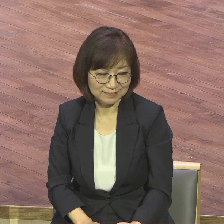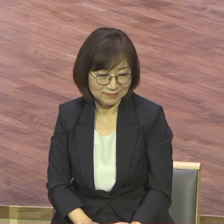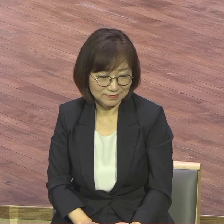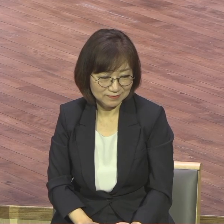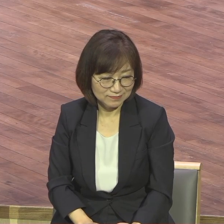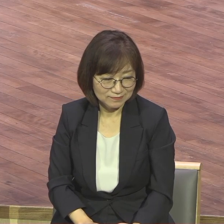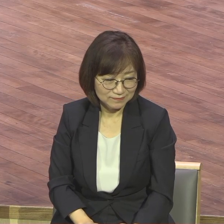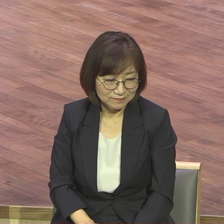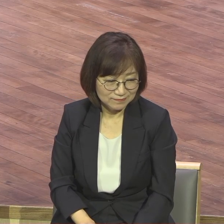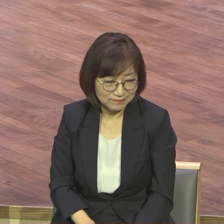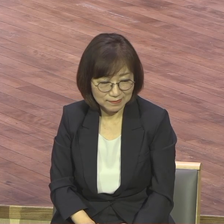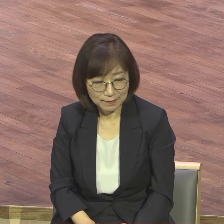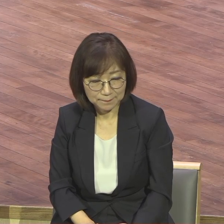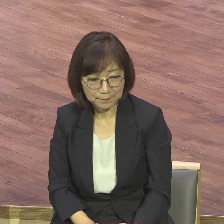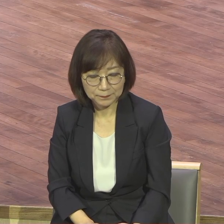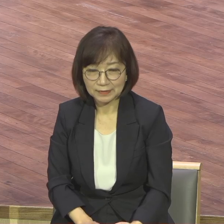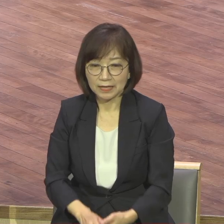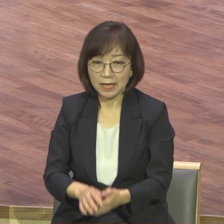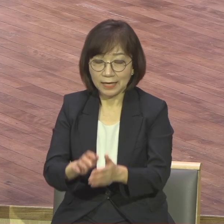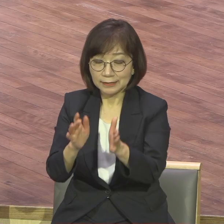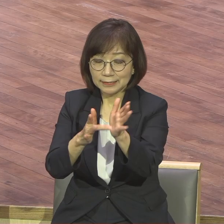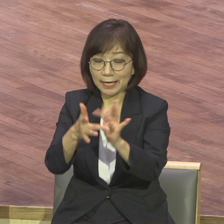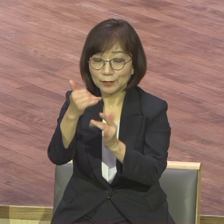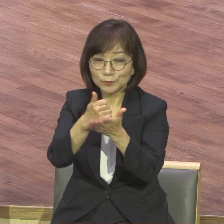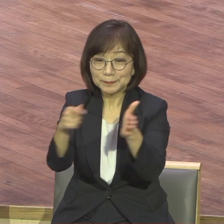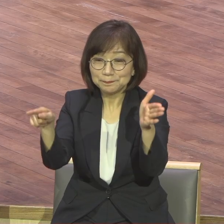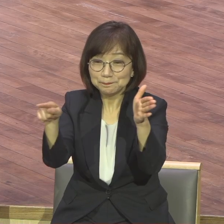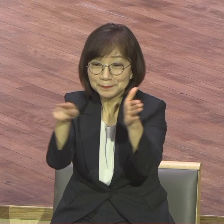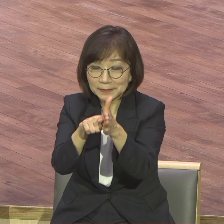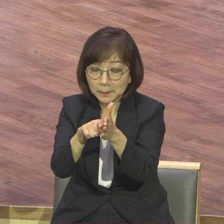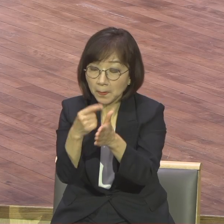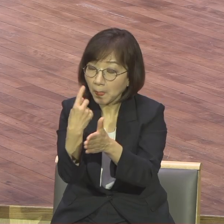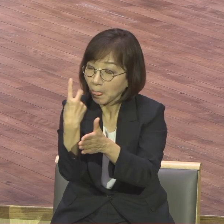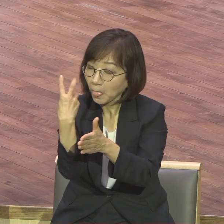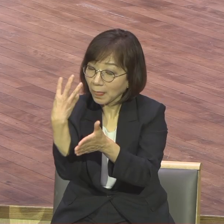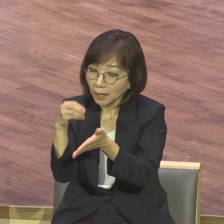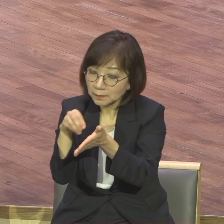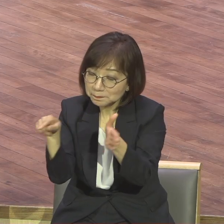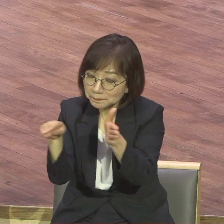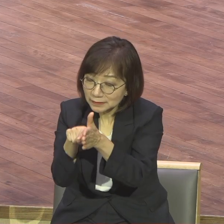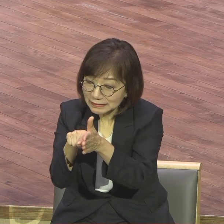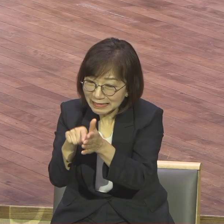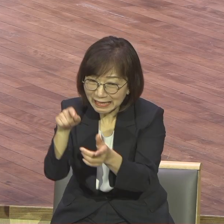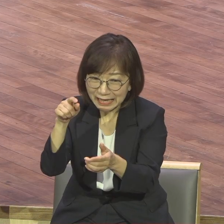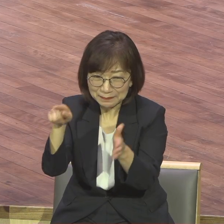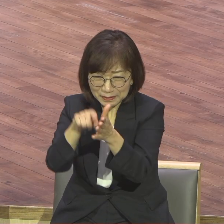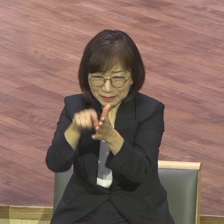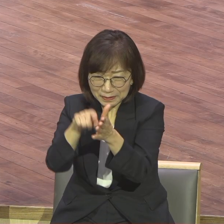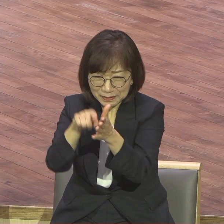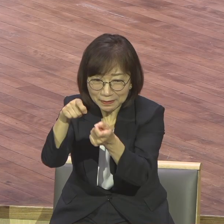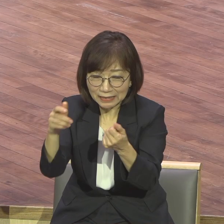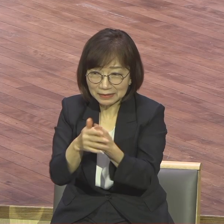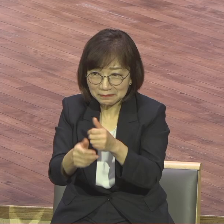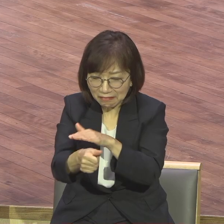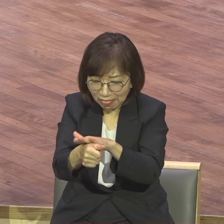처음 믿었다고 해서 과소평가를 자신이 할 필요가 없어요 그리고 오래 교회 당했다고 해서